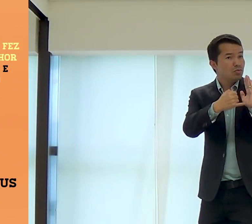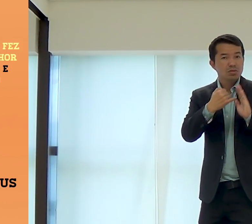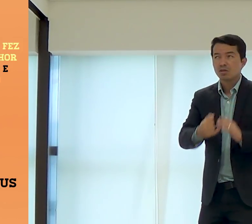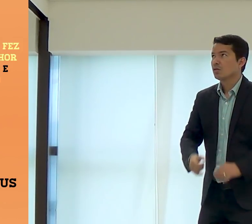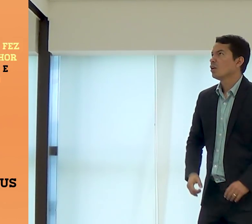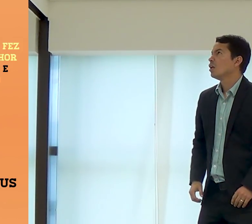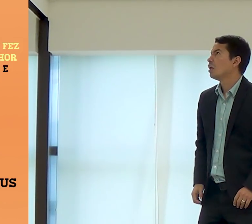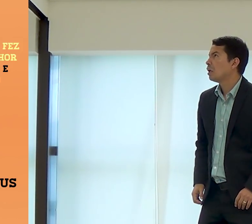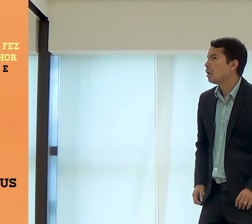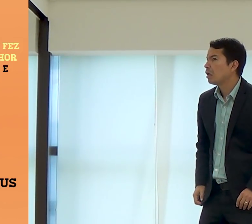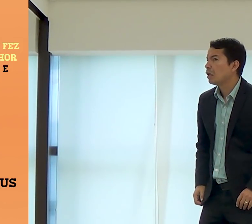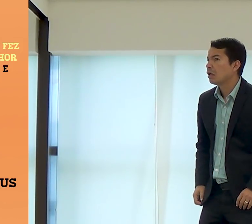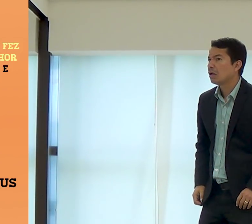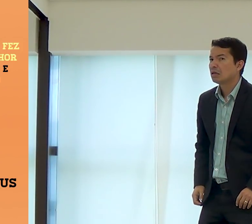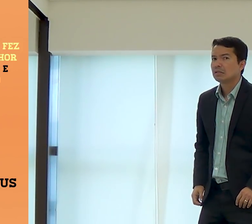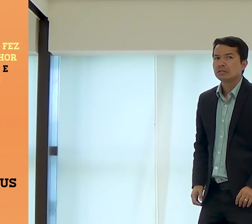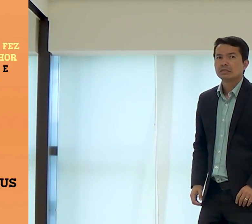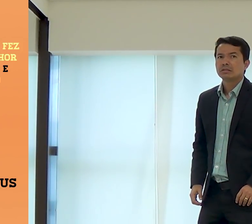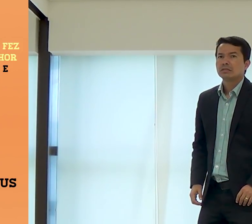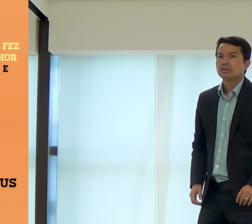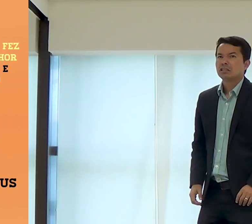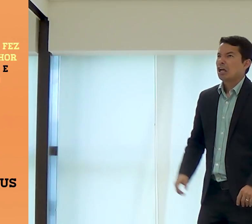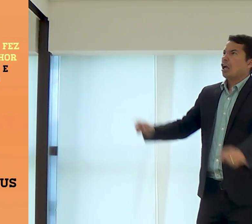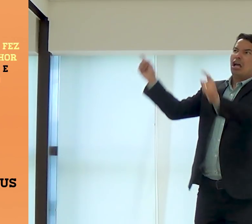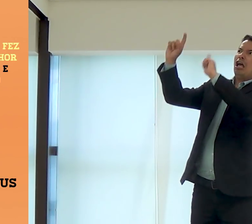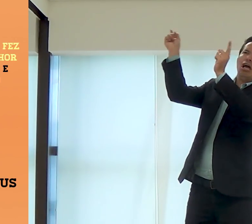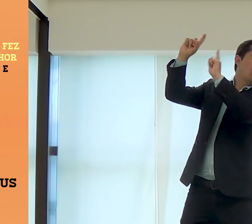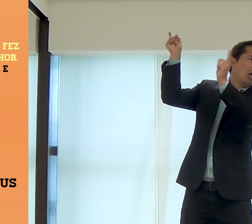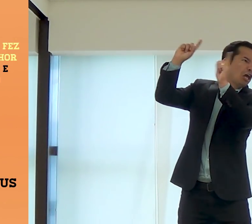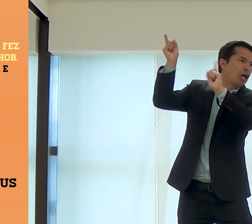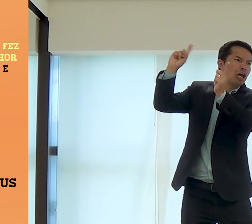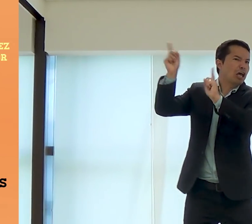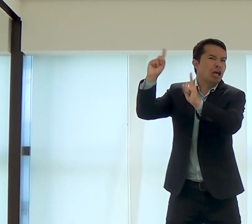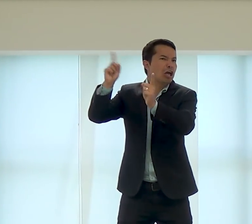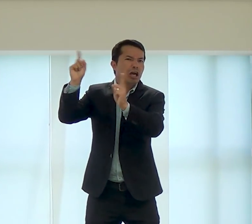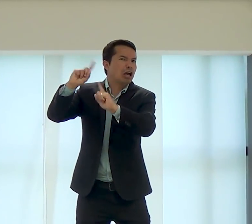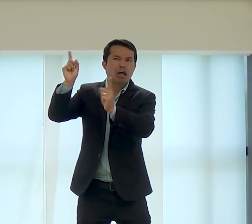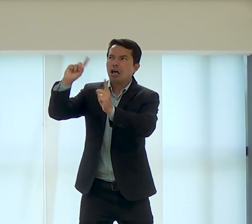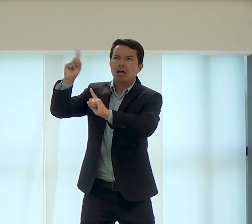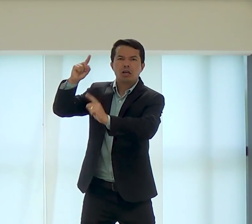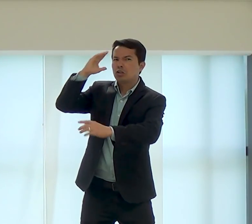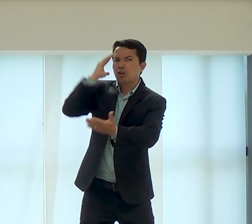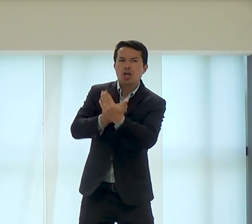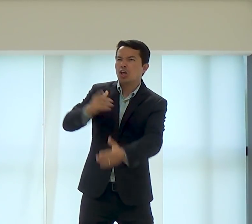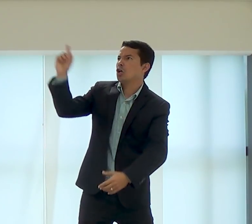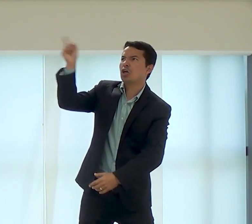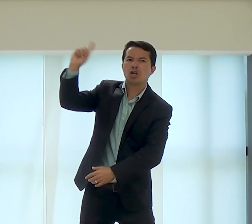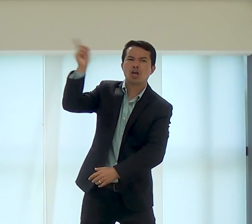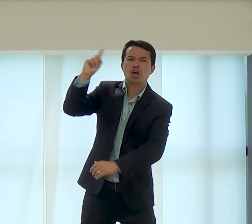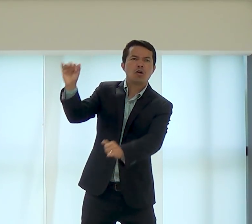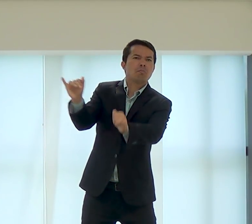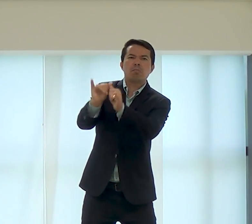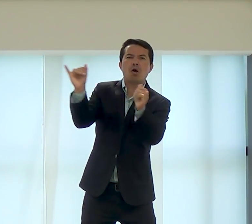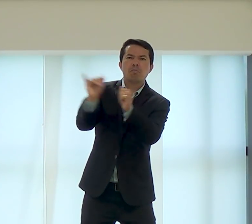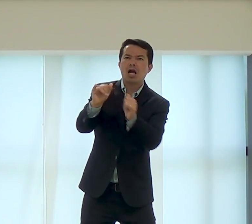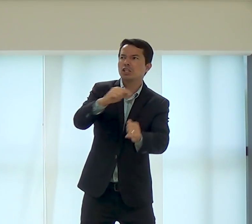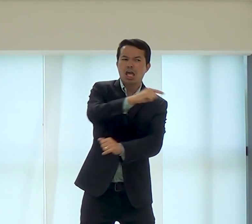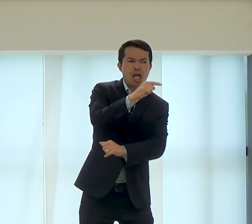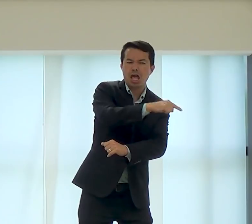Espírito Santo de Deus, e José, então, ele fez isso, ele falou assim, não, eu não acredito nessa história, não,